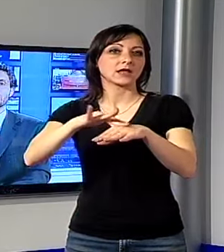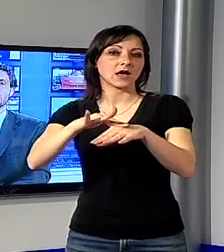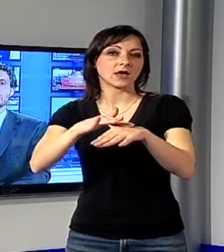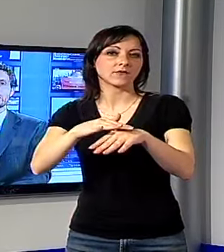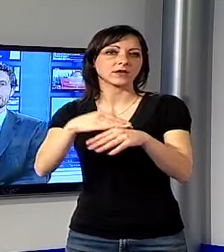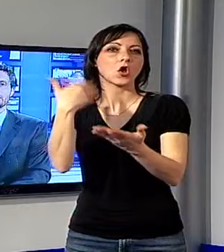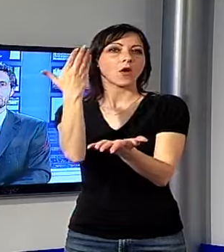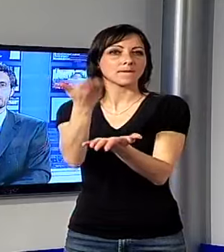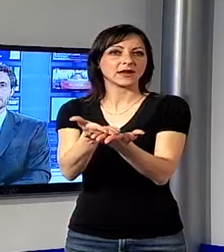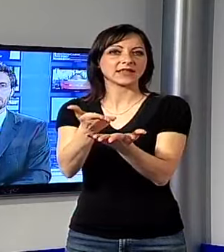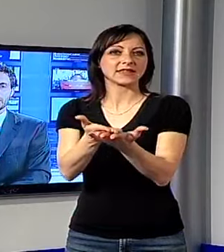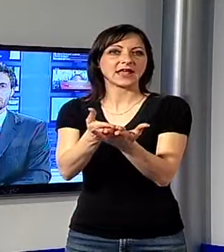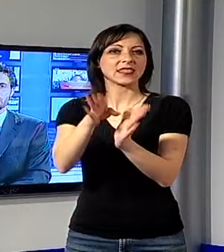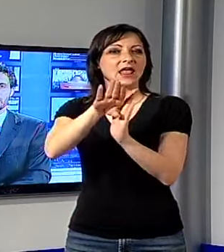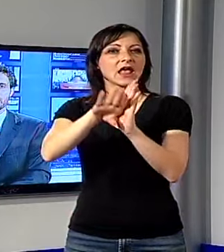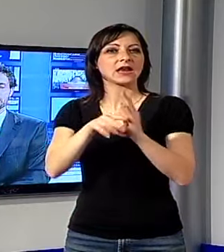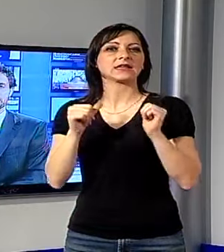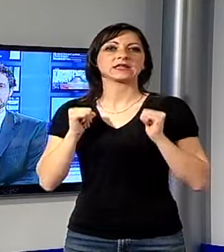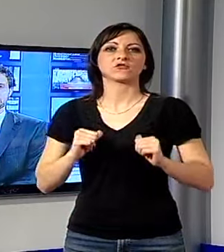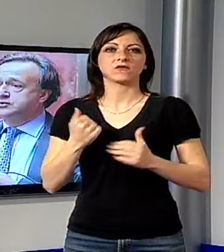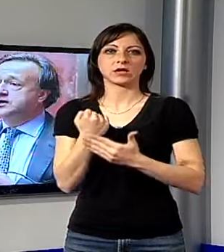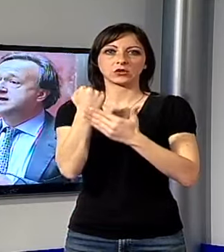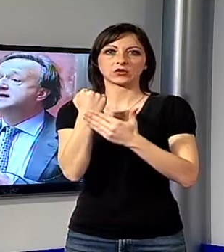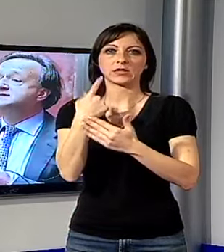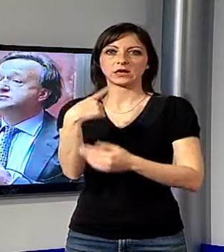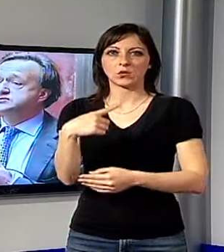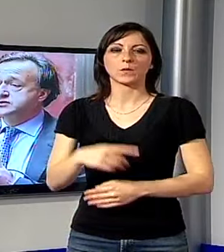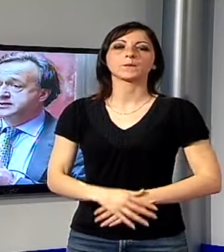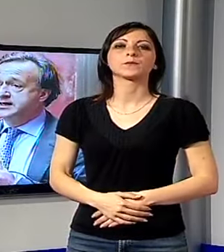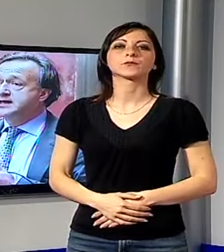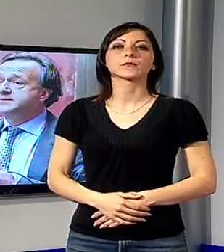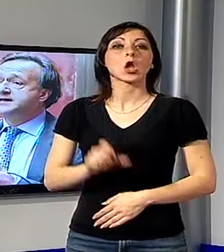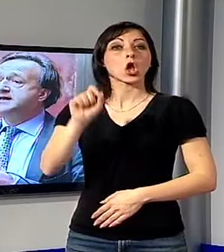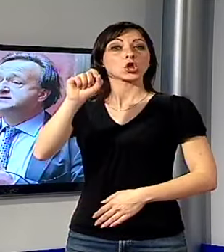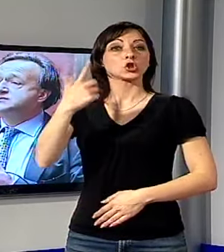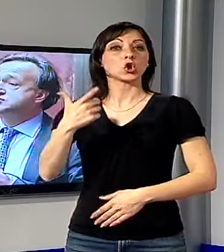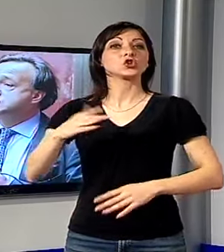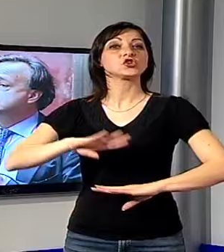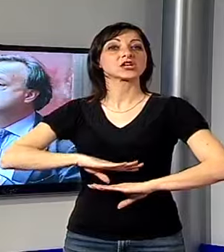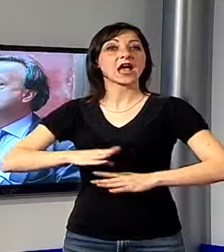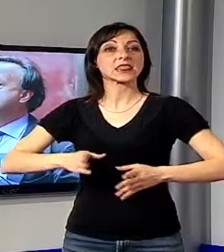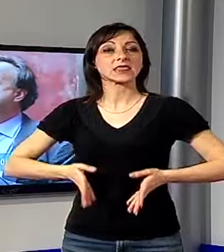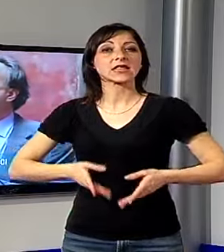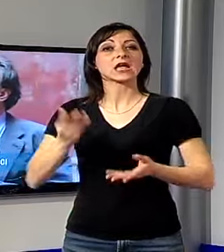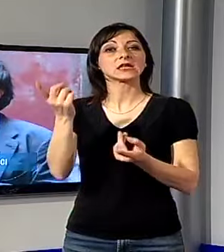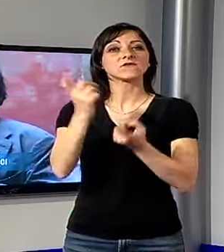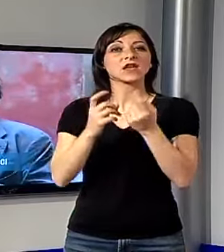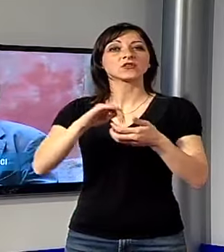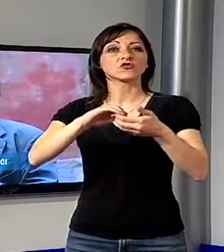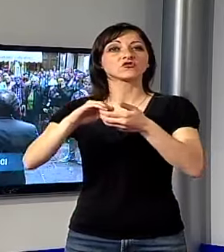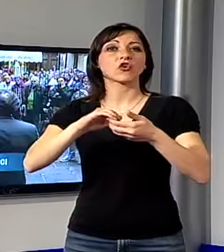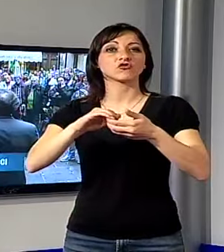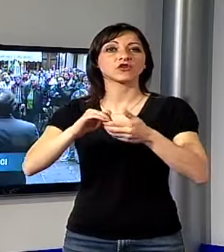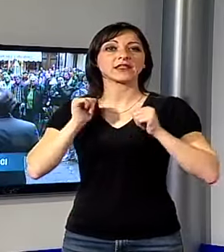presentato la lista civica che lo sostiene. 12 candidati che provengono dalla società civile